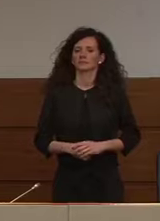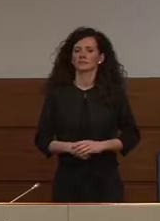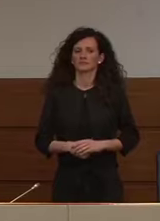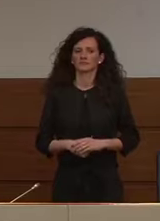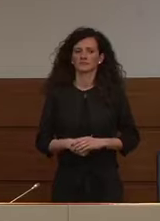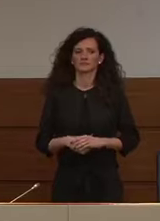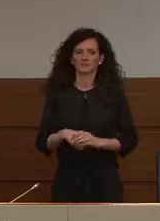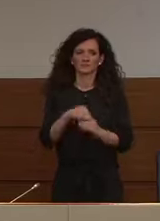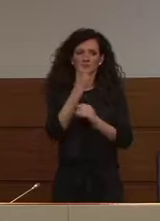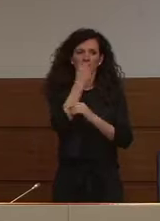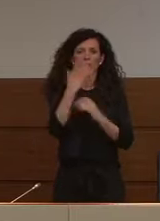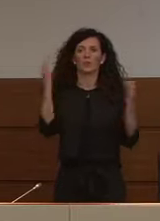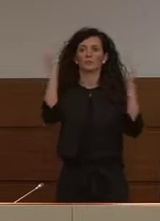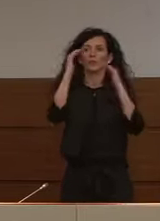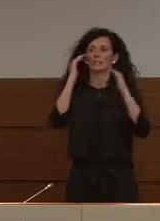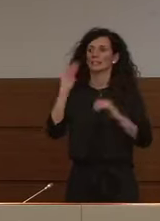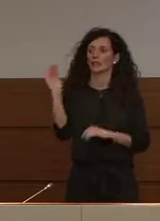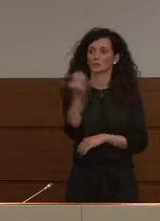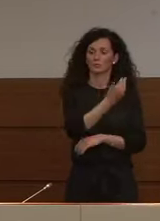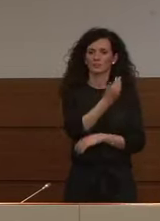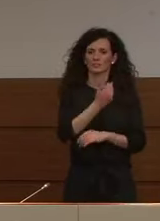Buonasera, buonasera a tutti.